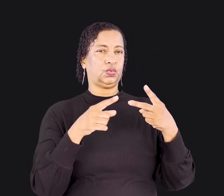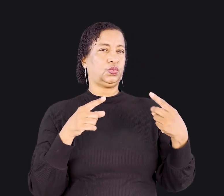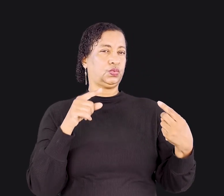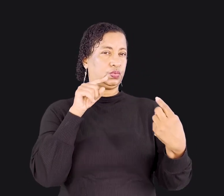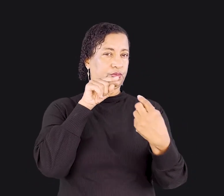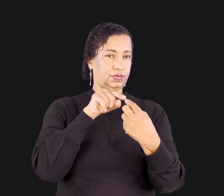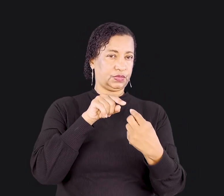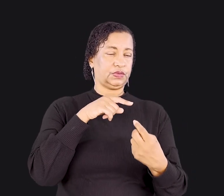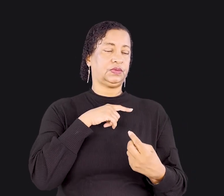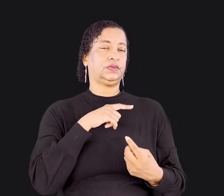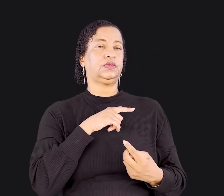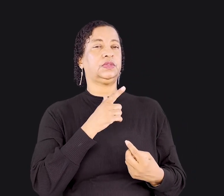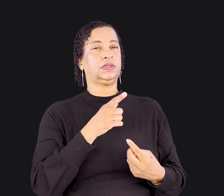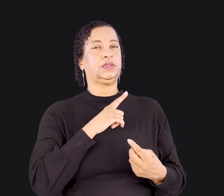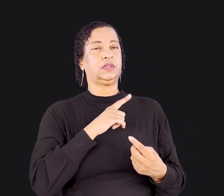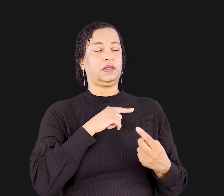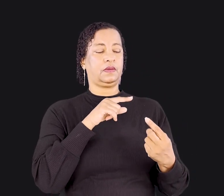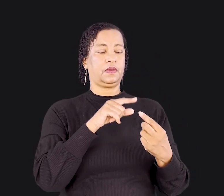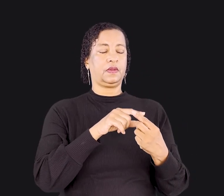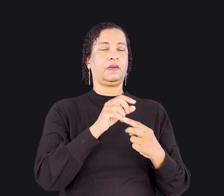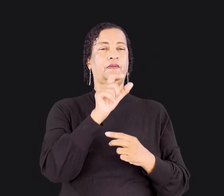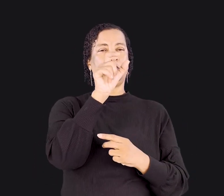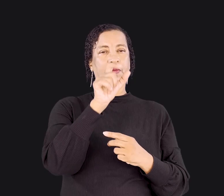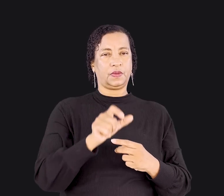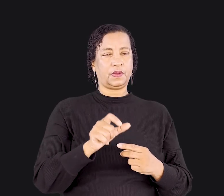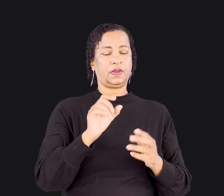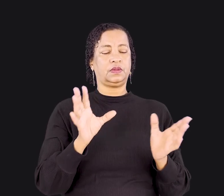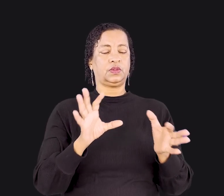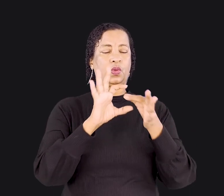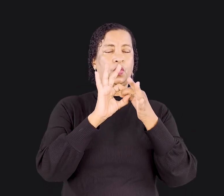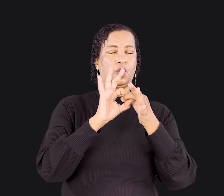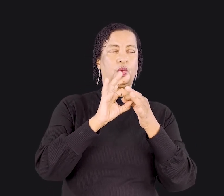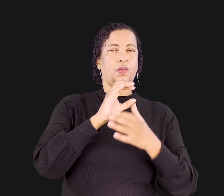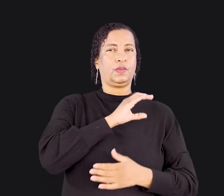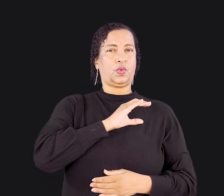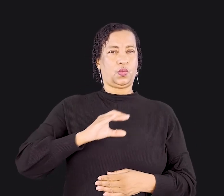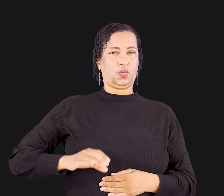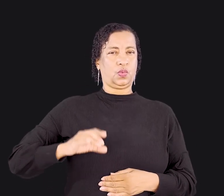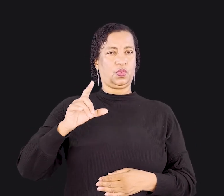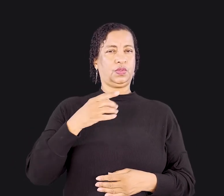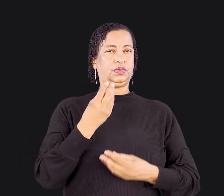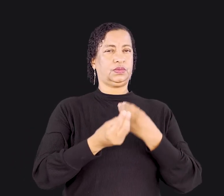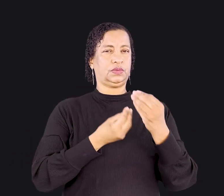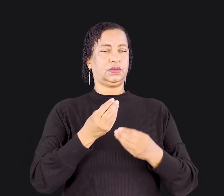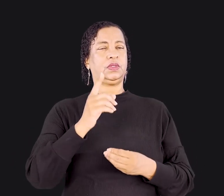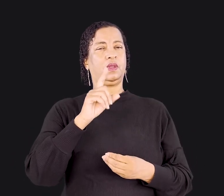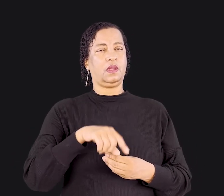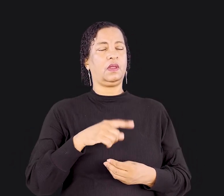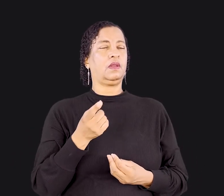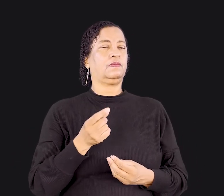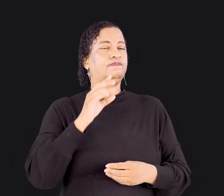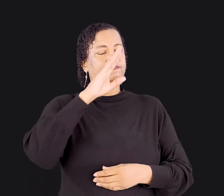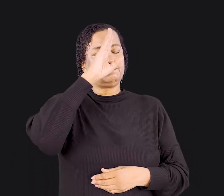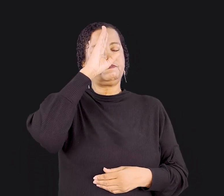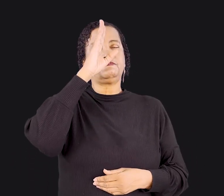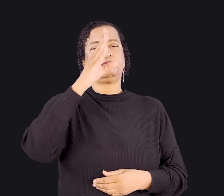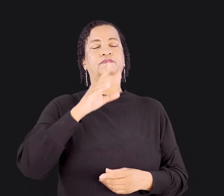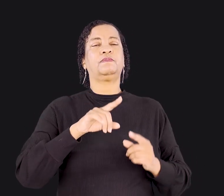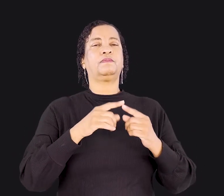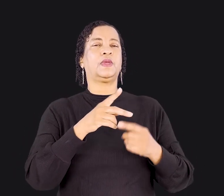É evidente que existe a dimensão vertical da comunhão com Cristo. Afinal, esta é sua essência. Mas Paulo